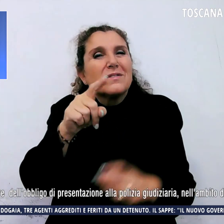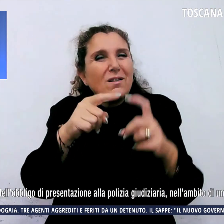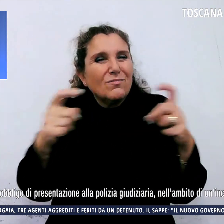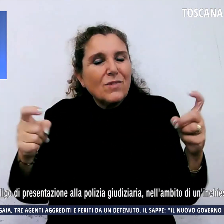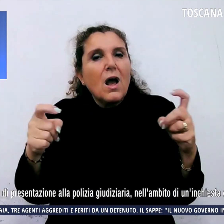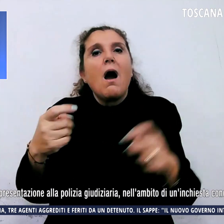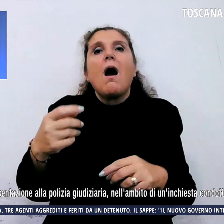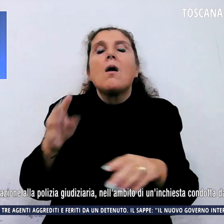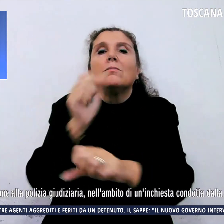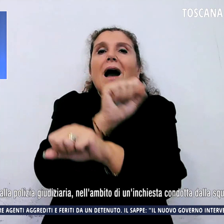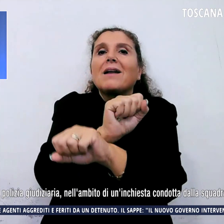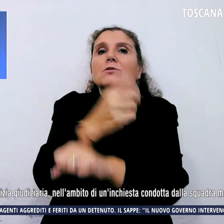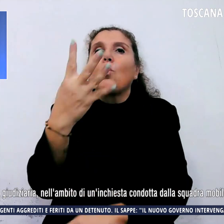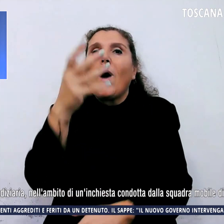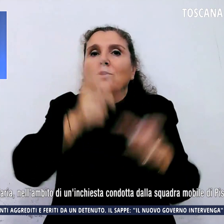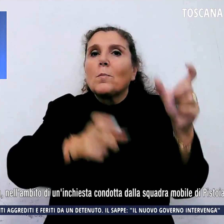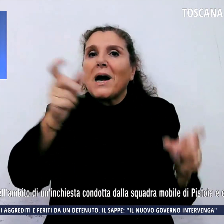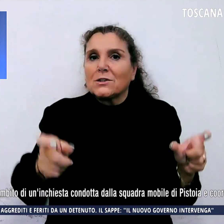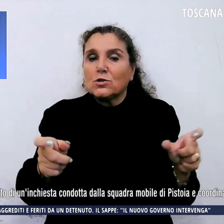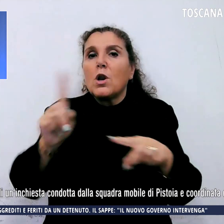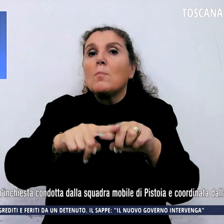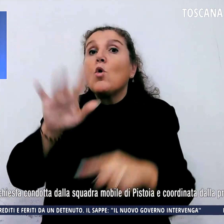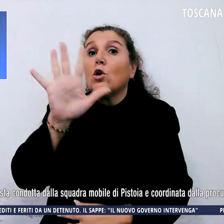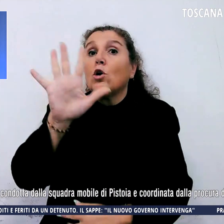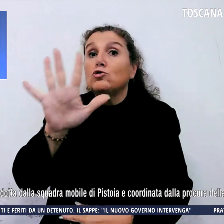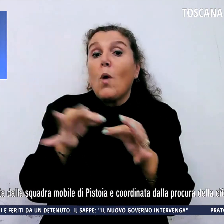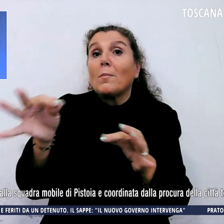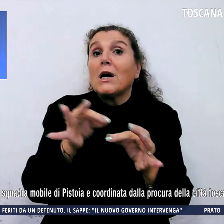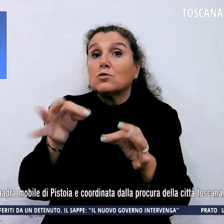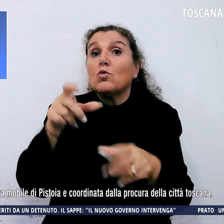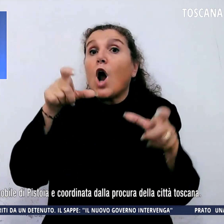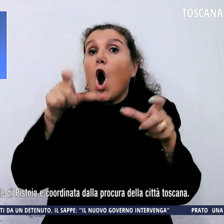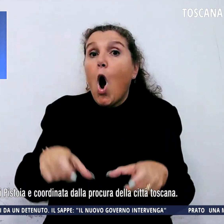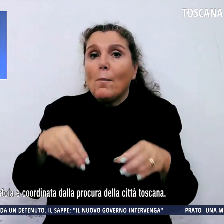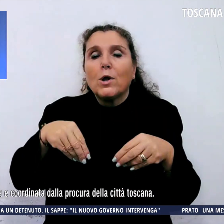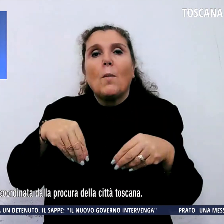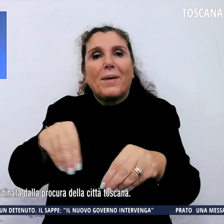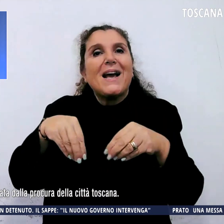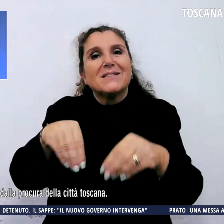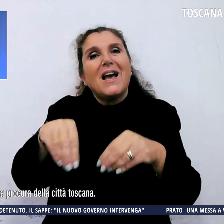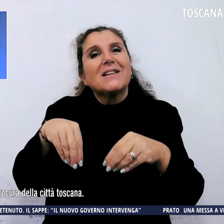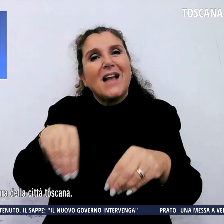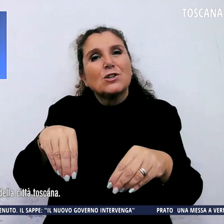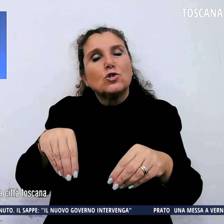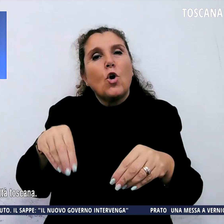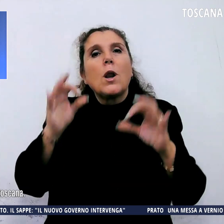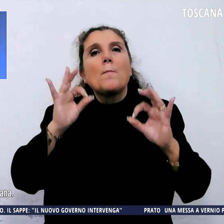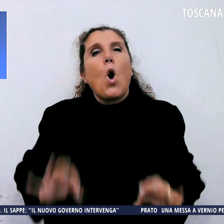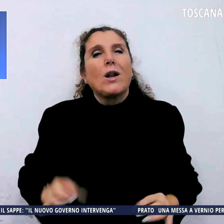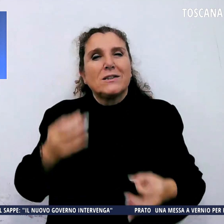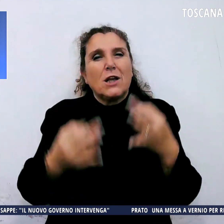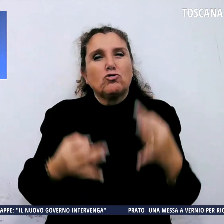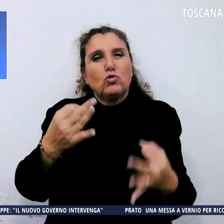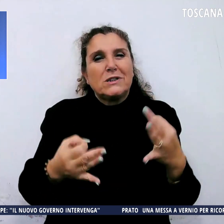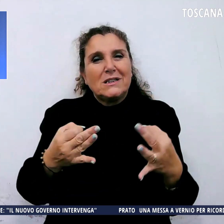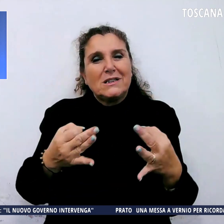persone e a cinque misure dell'obbligo di presentazione alla polizia giudiziaria. Nell'ambito di un